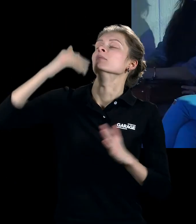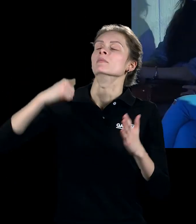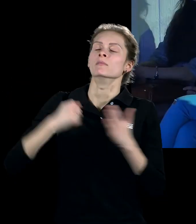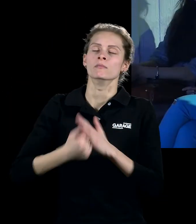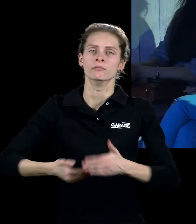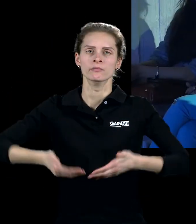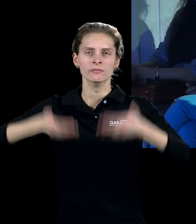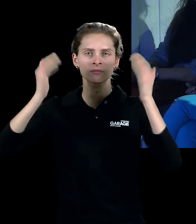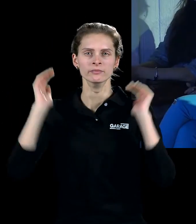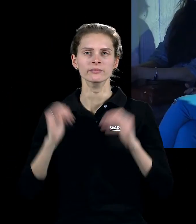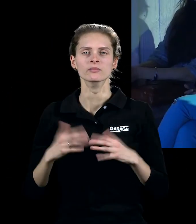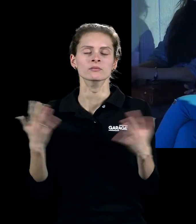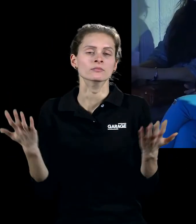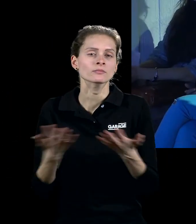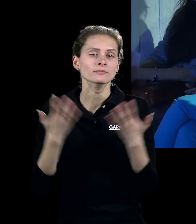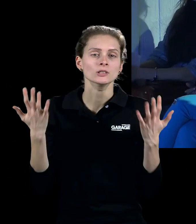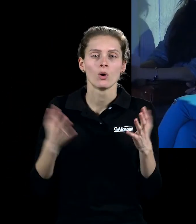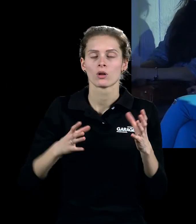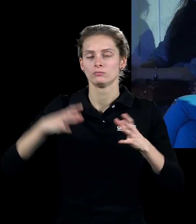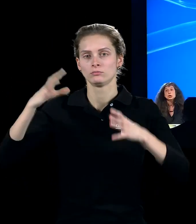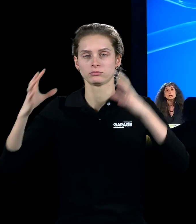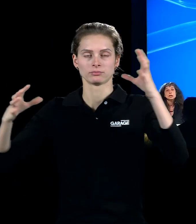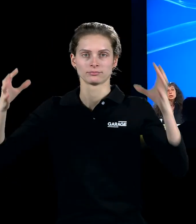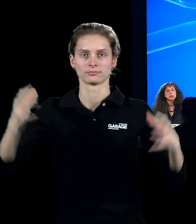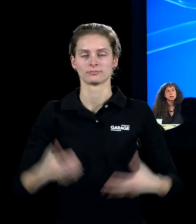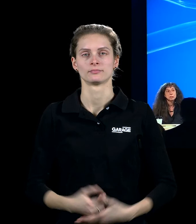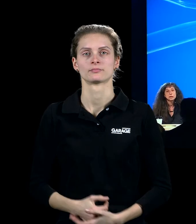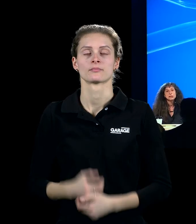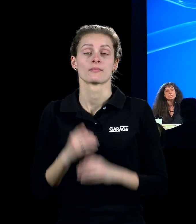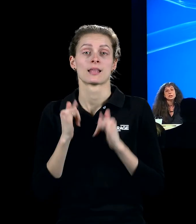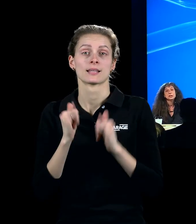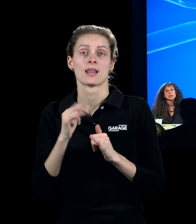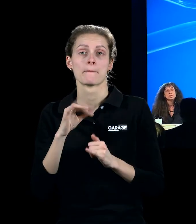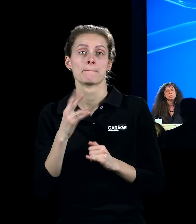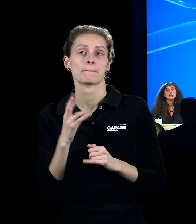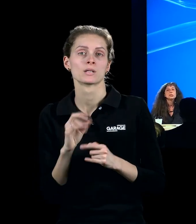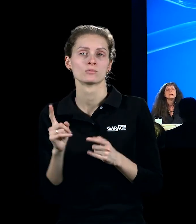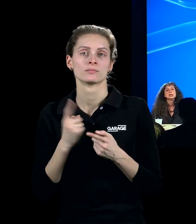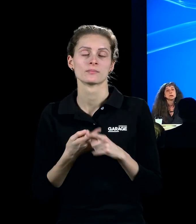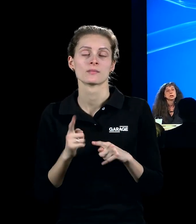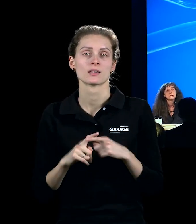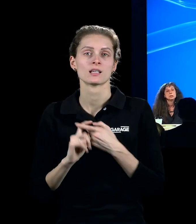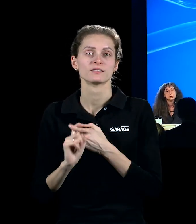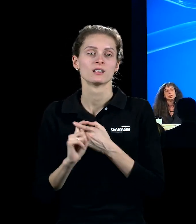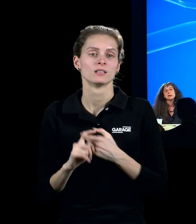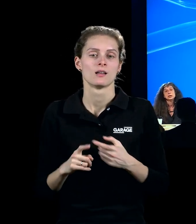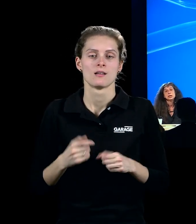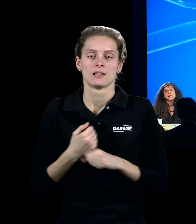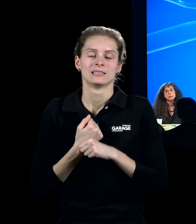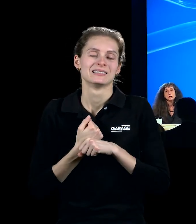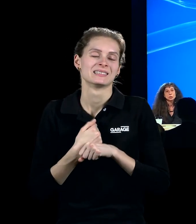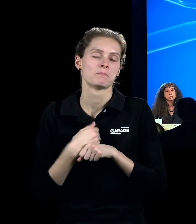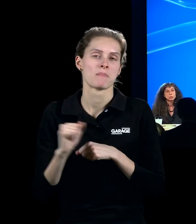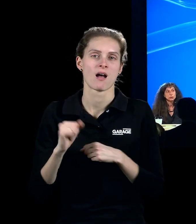легких, прозрачных конструкций парящих. И тоже, как для Пина, связанное с этим изживанием страха войны,